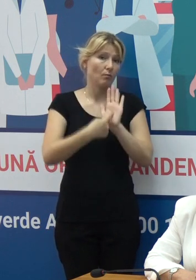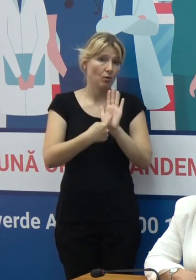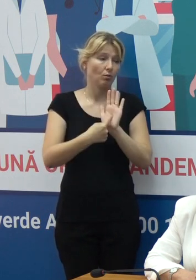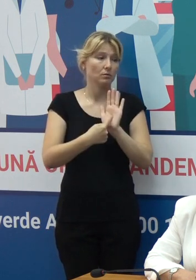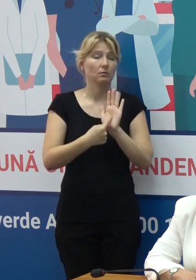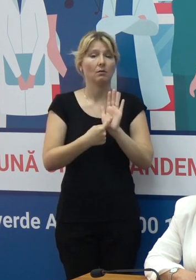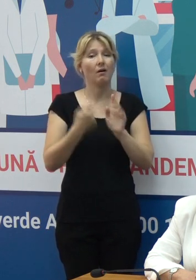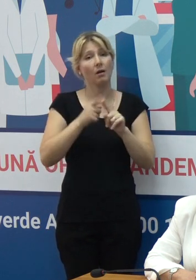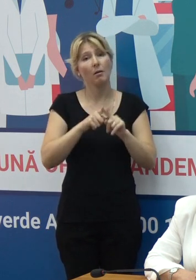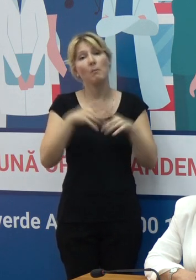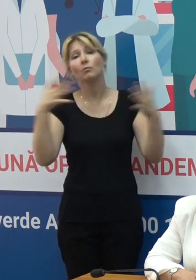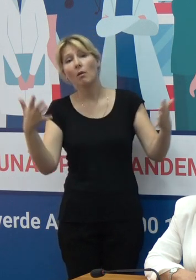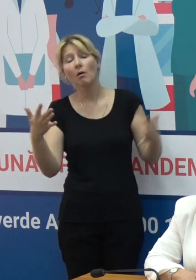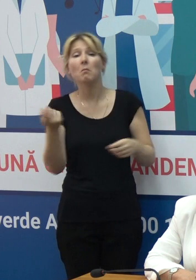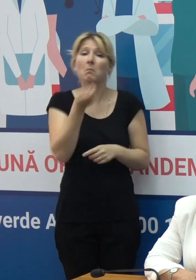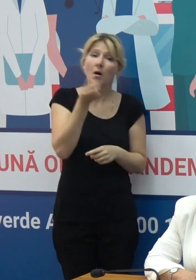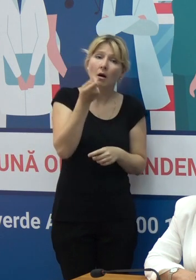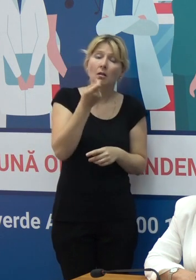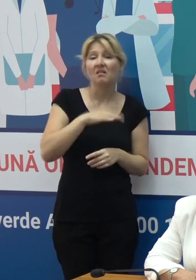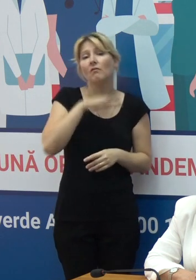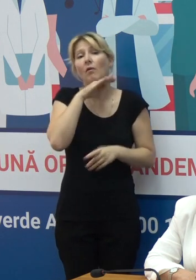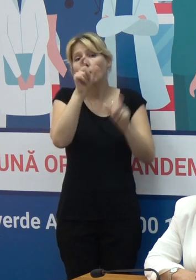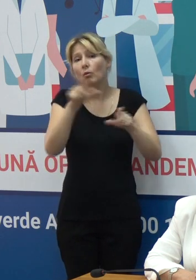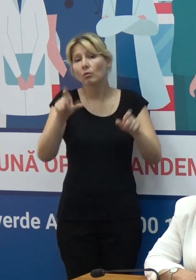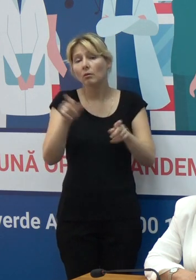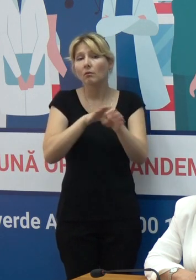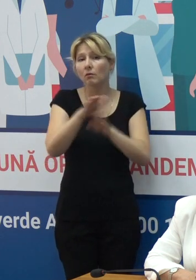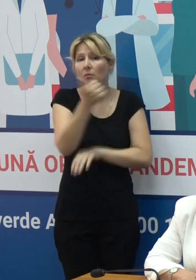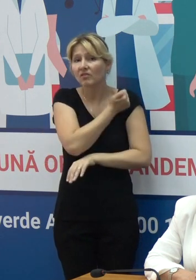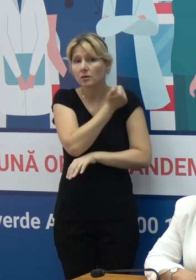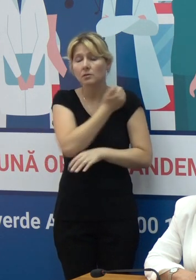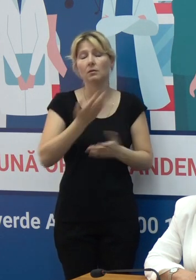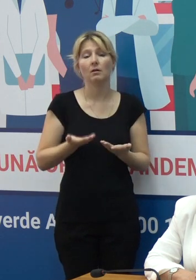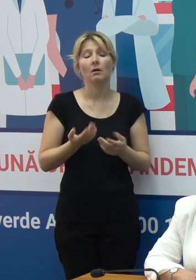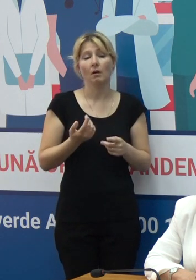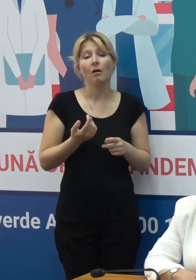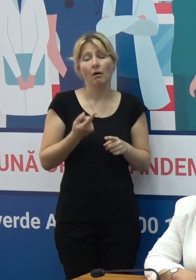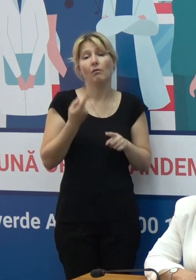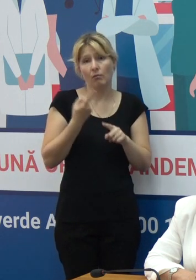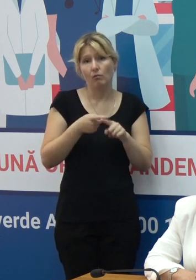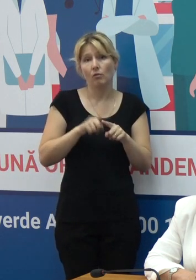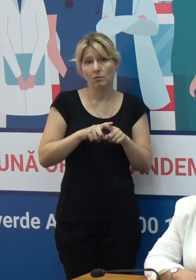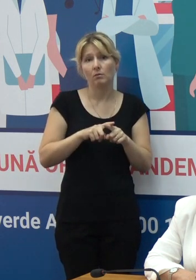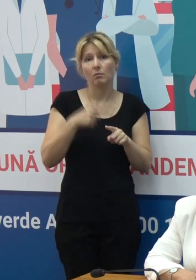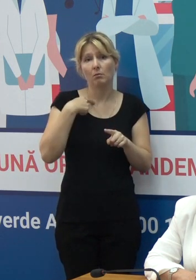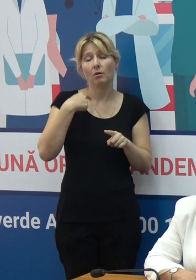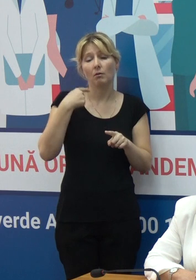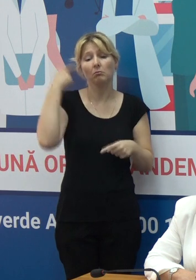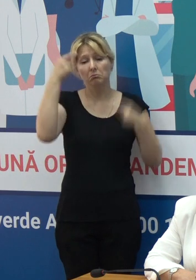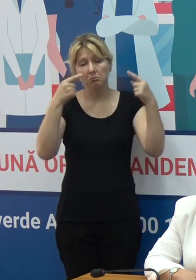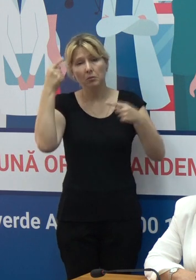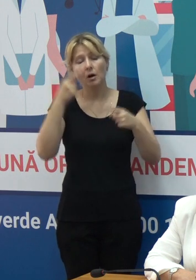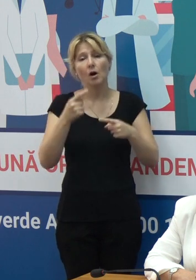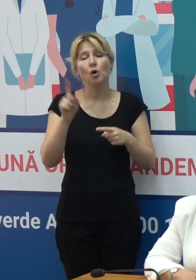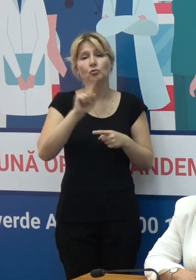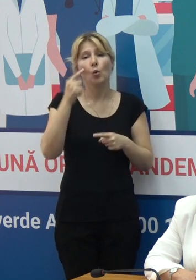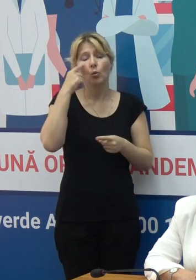este mult, este puțin, este suficient și racordăm la acel obiectiv